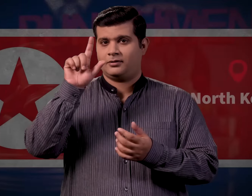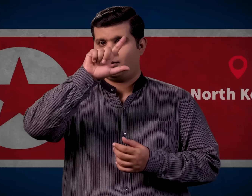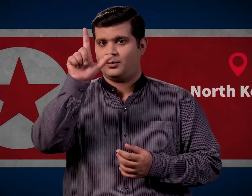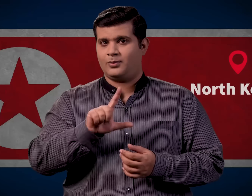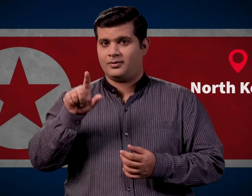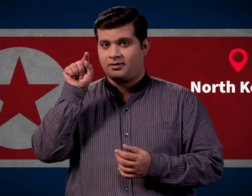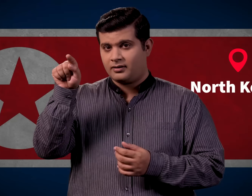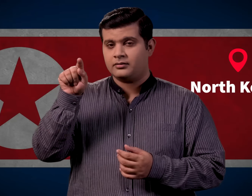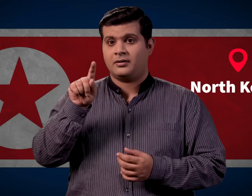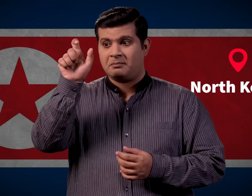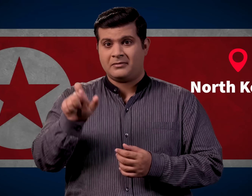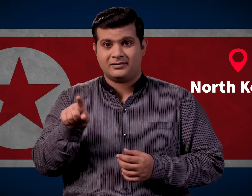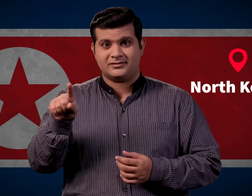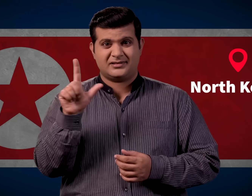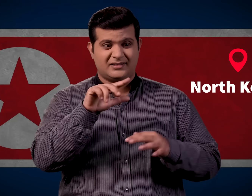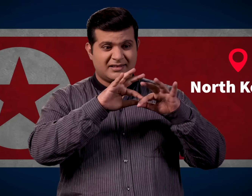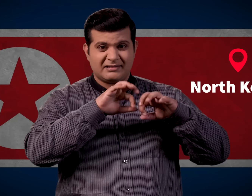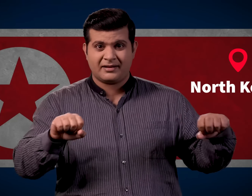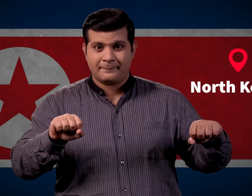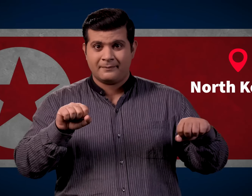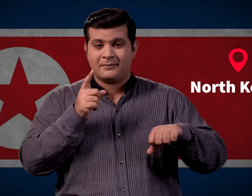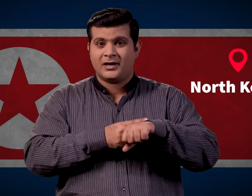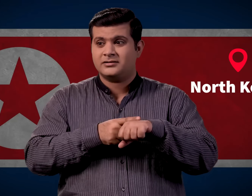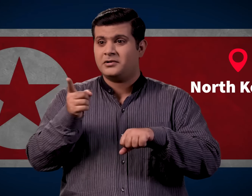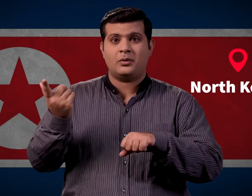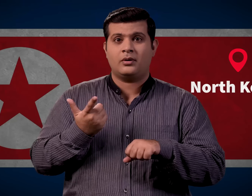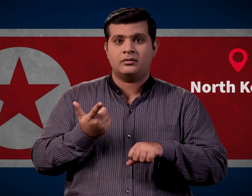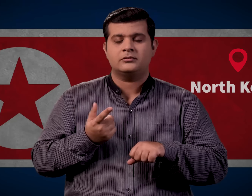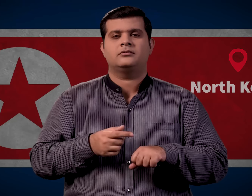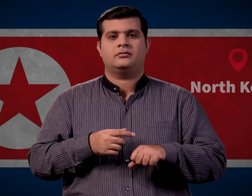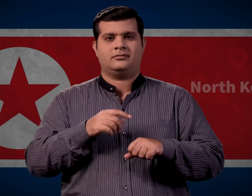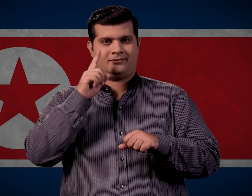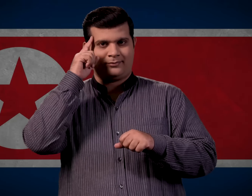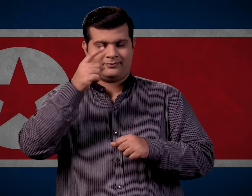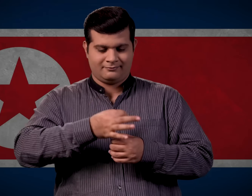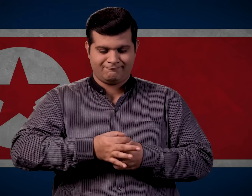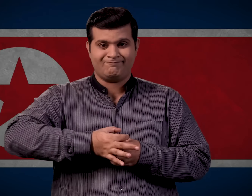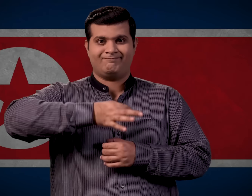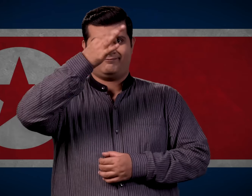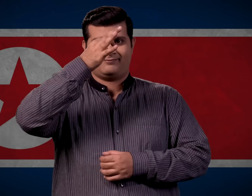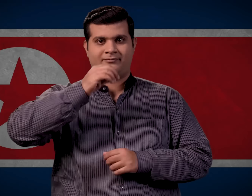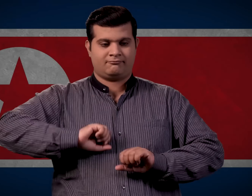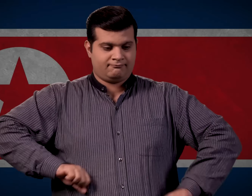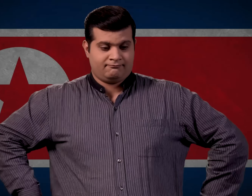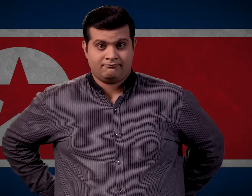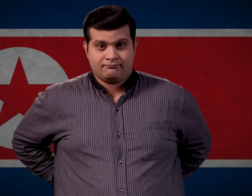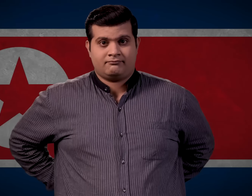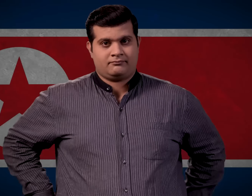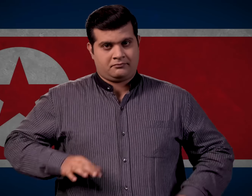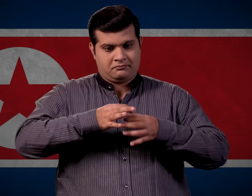उत्तर कोरियों में बलातकारियों को किसी खंबे या किसी ऐसी जगह बांद कर सजा दी जाती है जहां